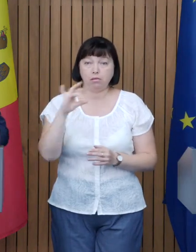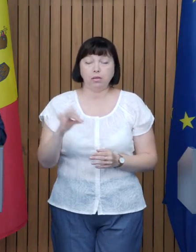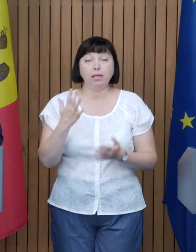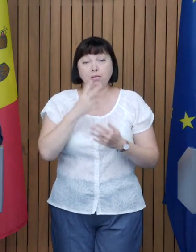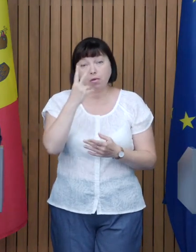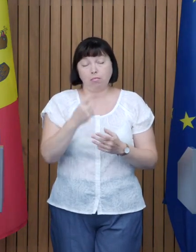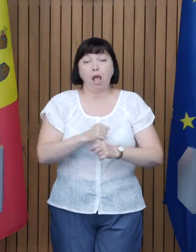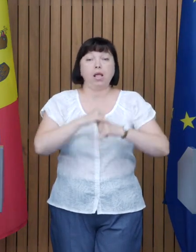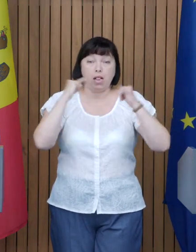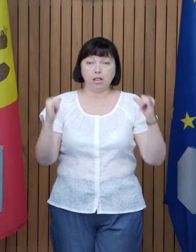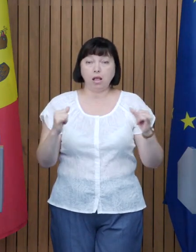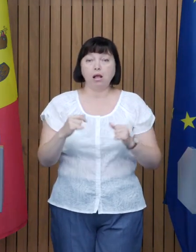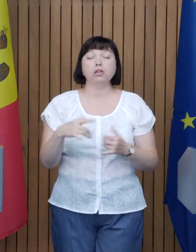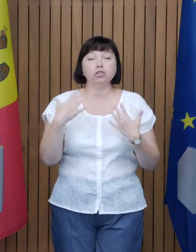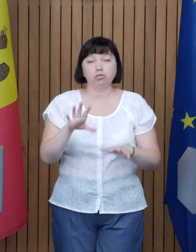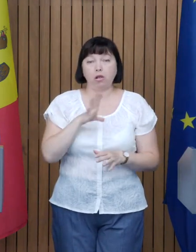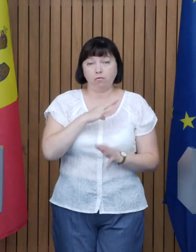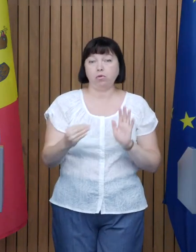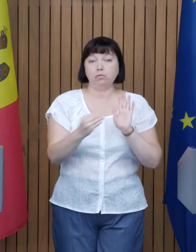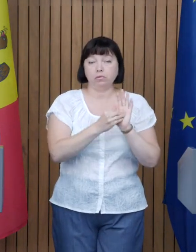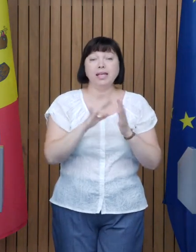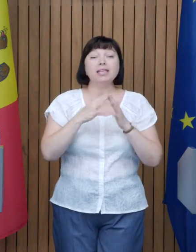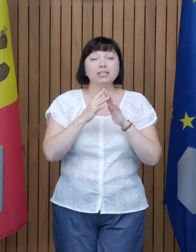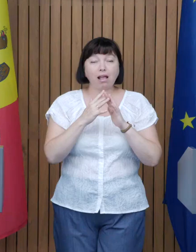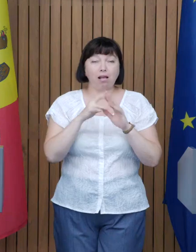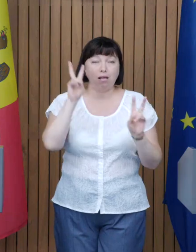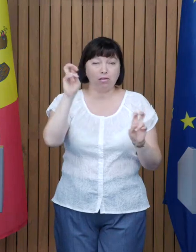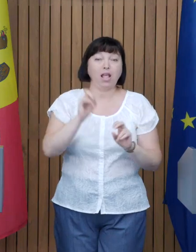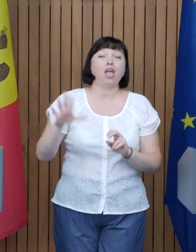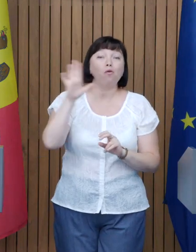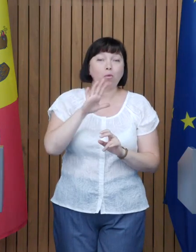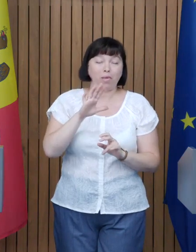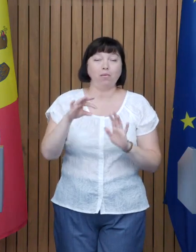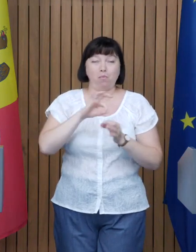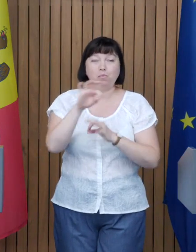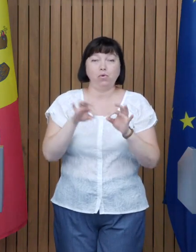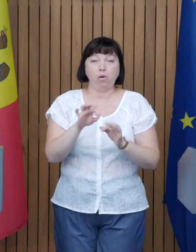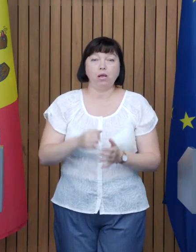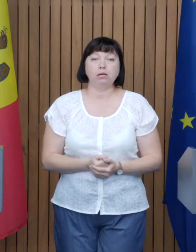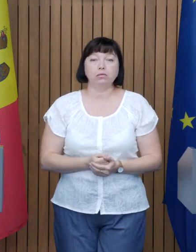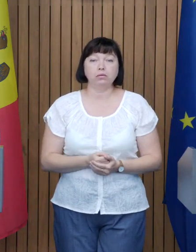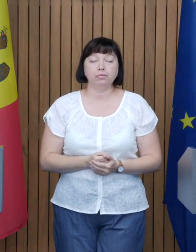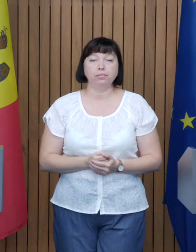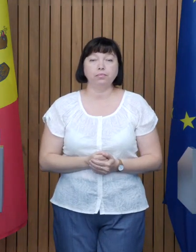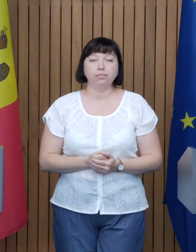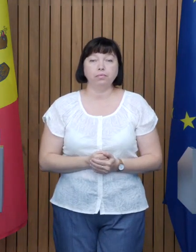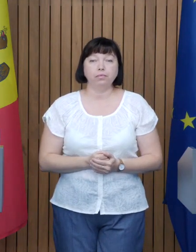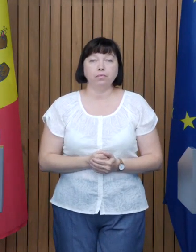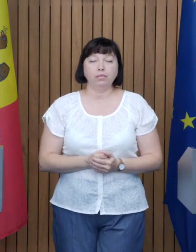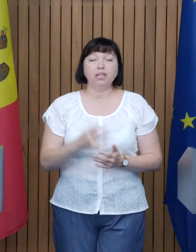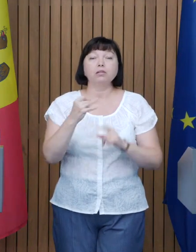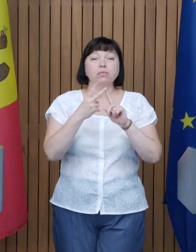uităm un pic mai larg Deja s-a menționat prin Satul European și Satul European Express